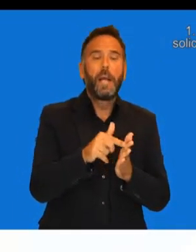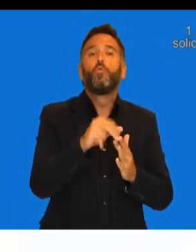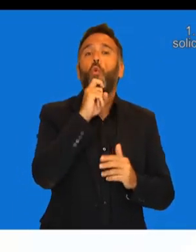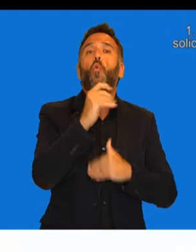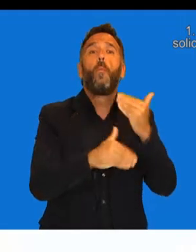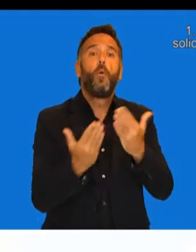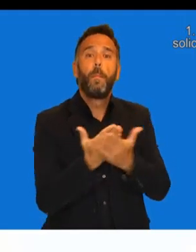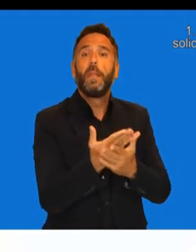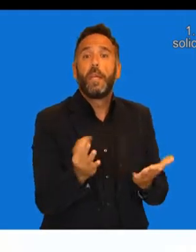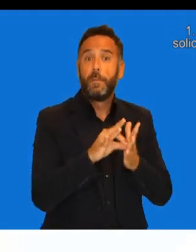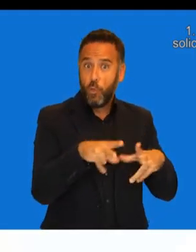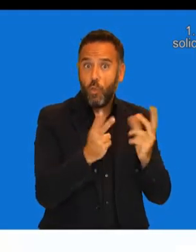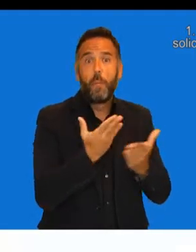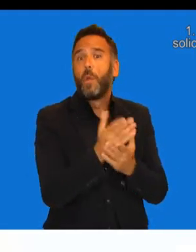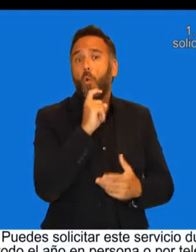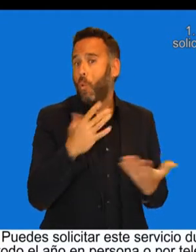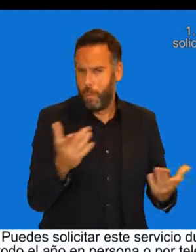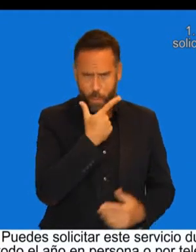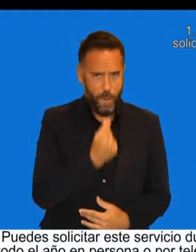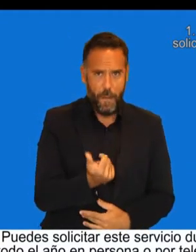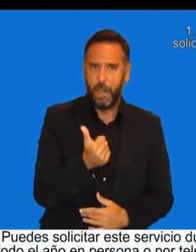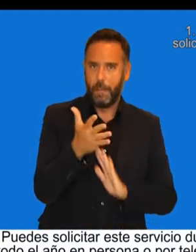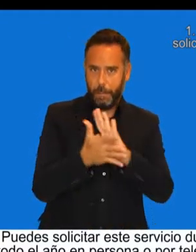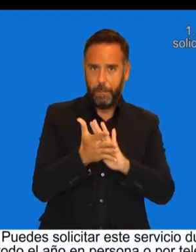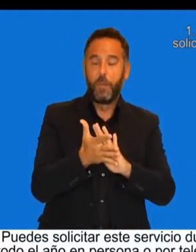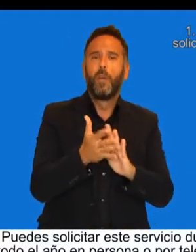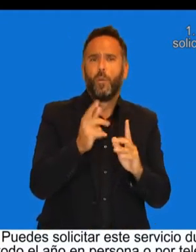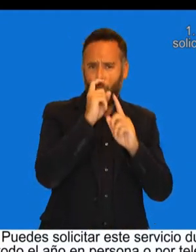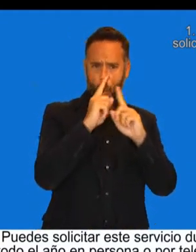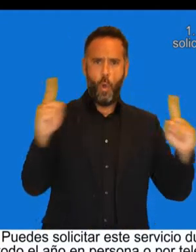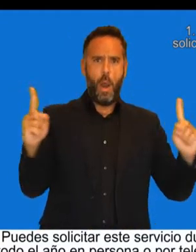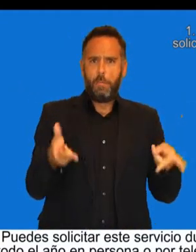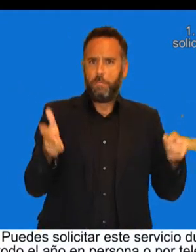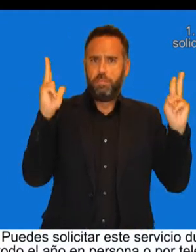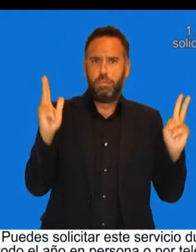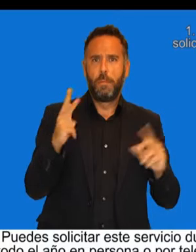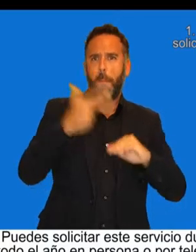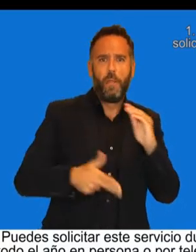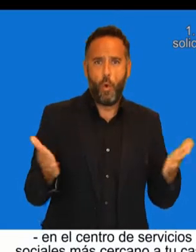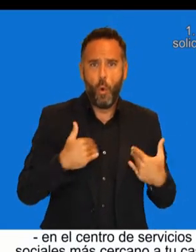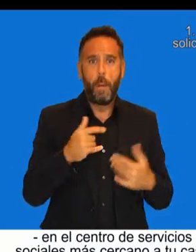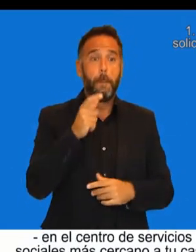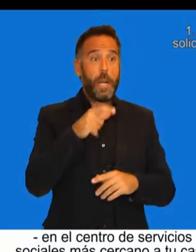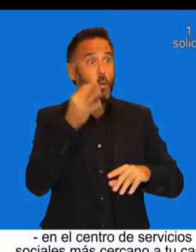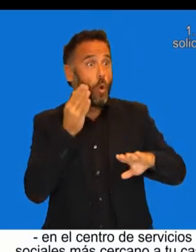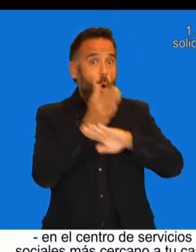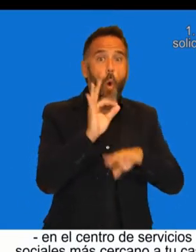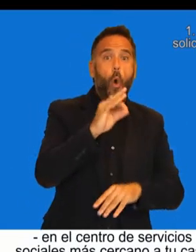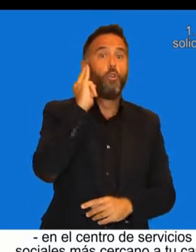solicitar este servicio? Puedes solicitar este servicio durante todo el año en persona o por teléfono... ...en el Centro de Servicios Sociales